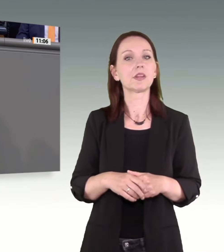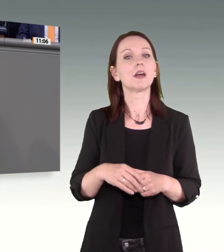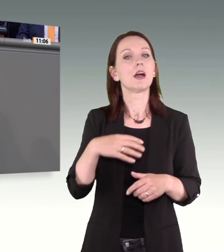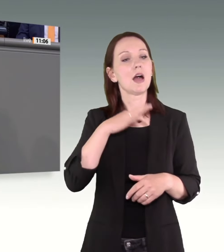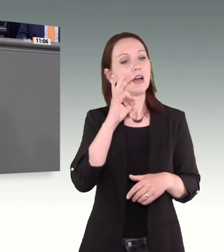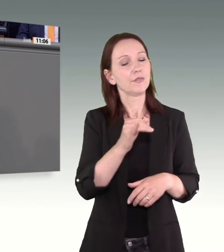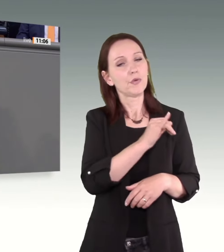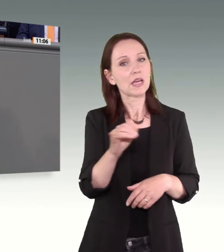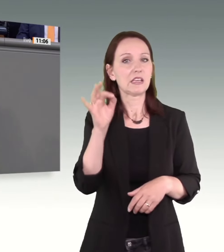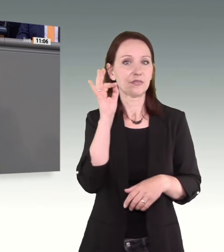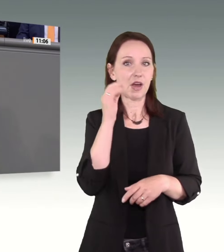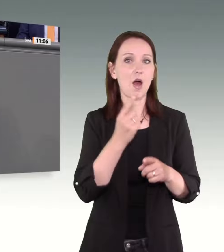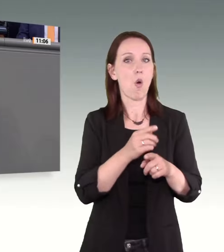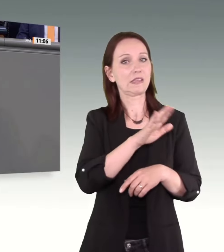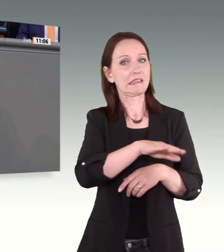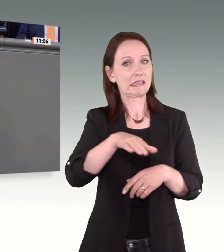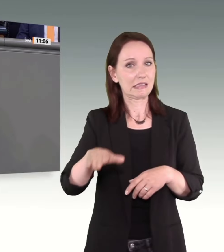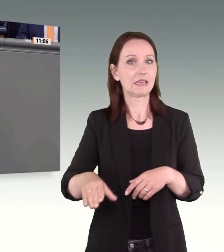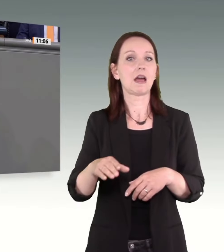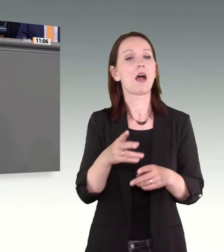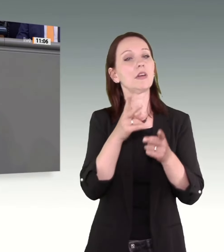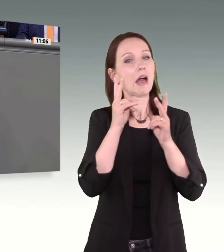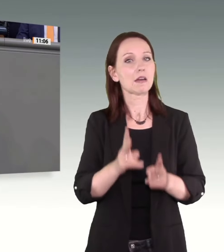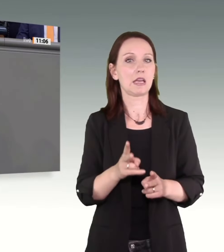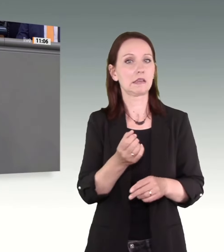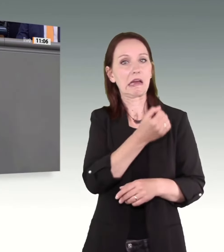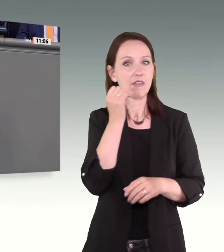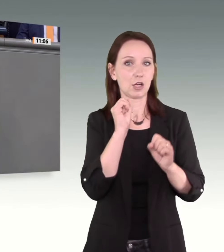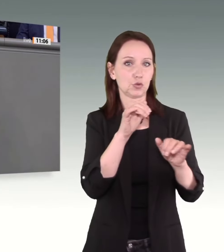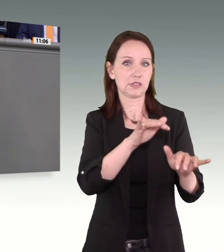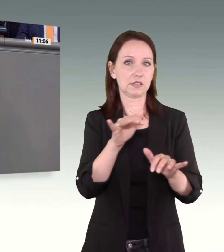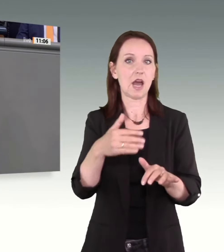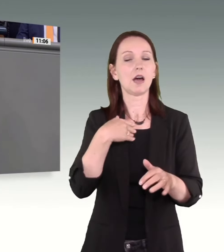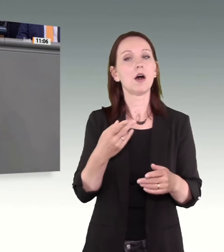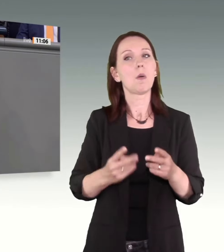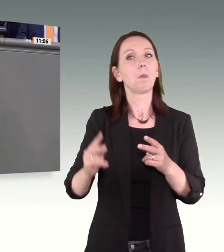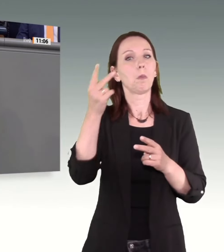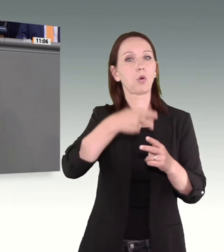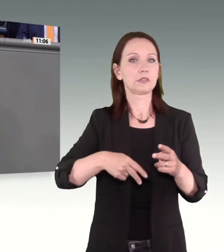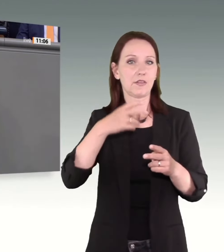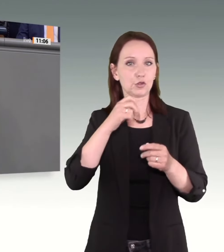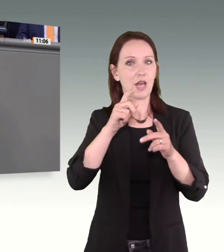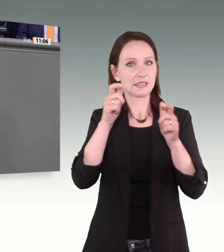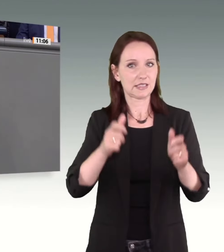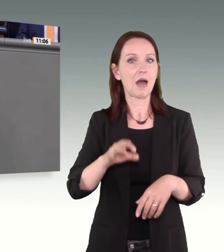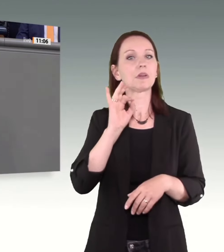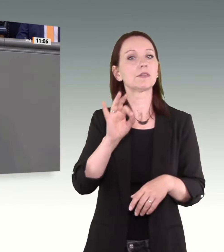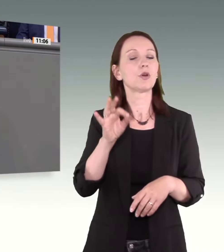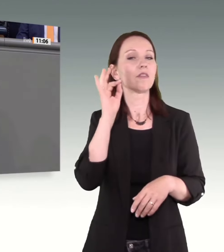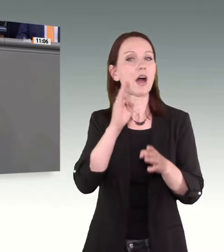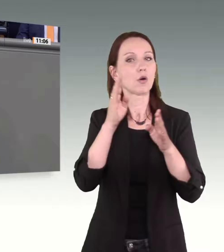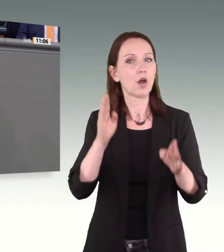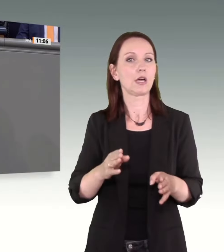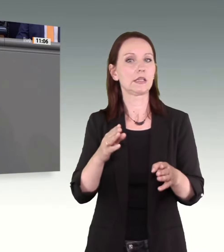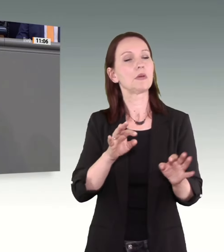Kinder absichern und für einen bundeseinheitlichen Rechtsrahmen für eine verlässliche Finanzierung von Frauenhäusern sorgen, beziehungsweise bei Ihnen heißt es